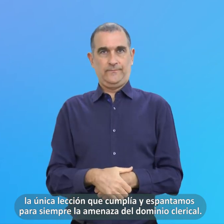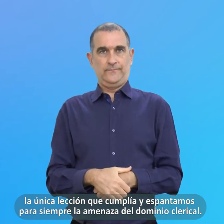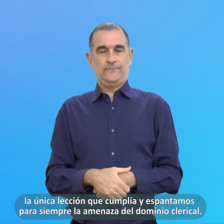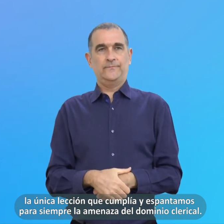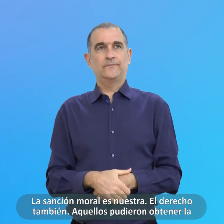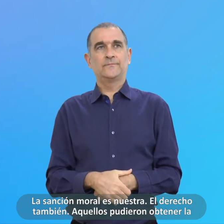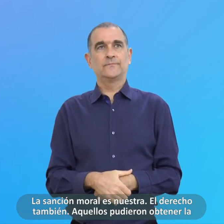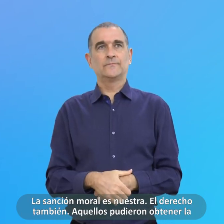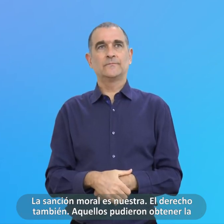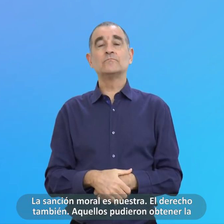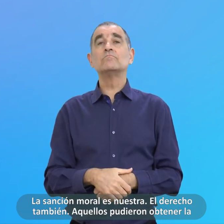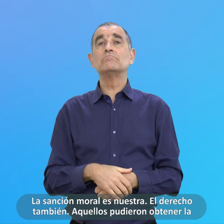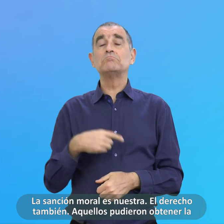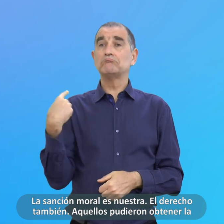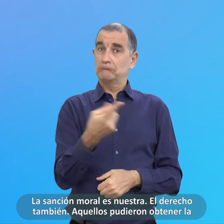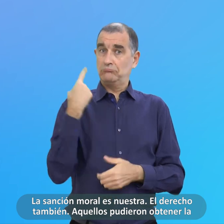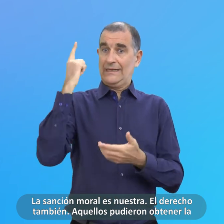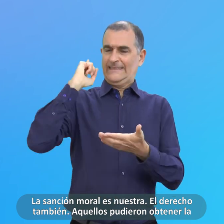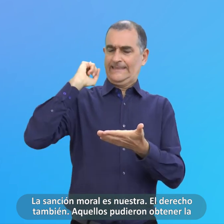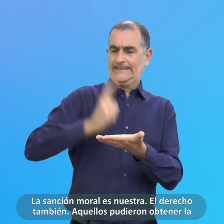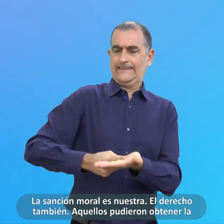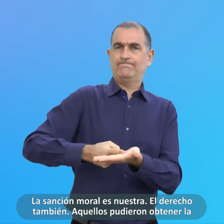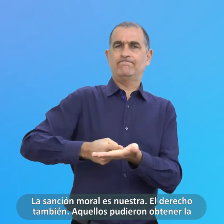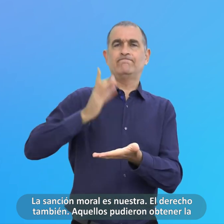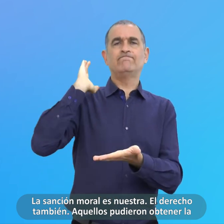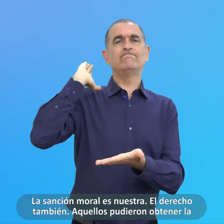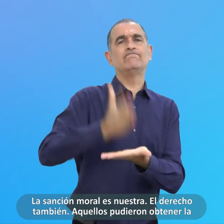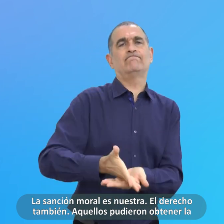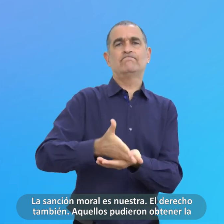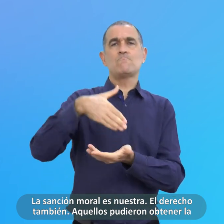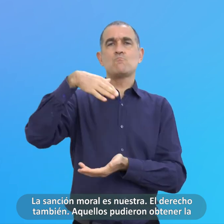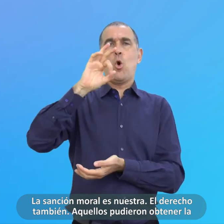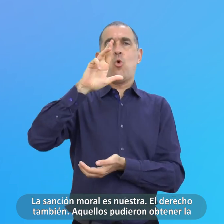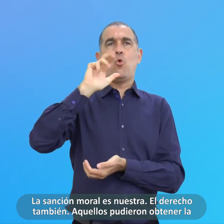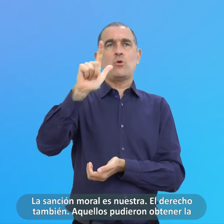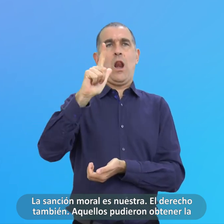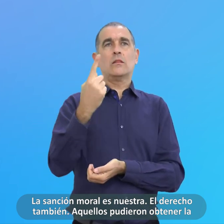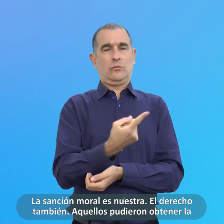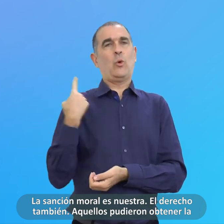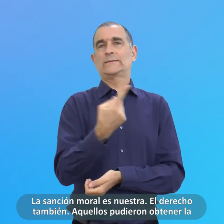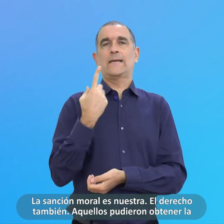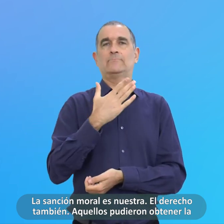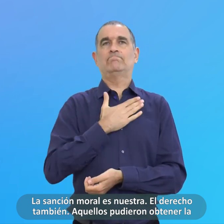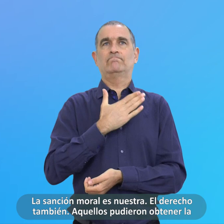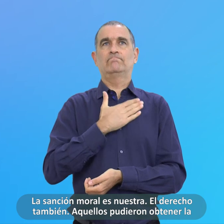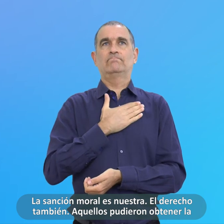La Sanción Moral Es Nuestra El Derecho También